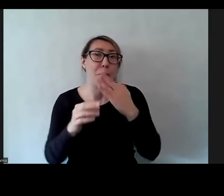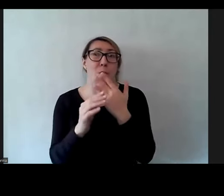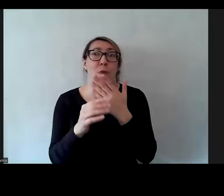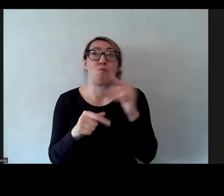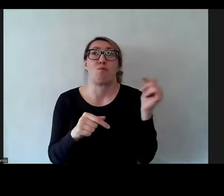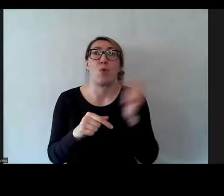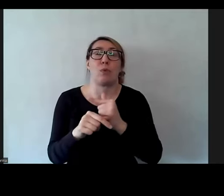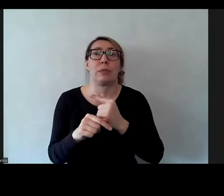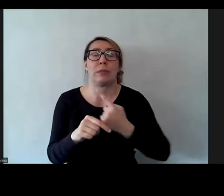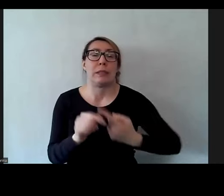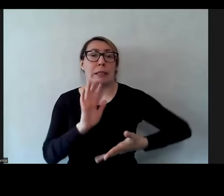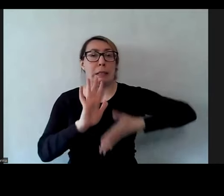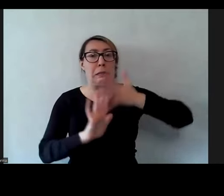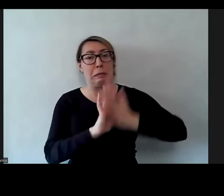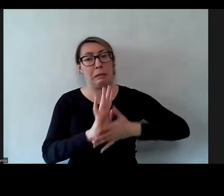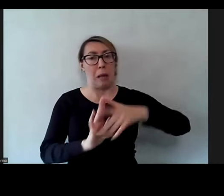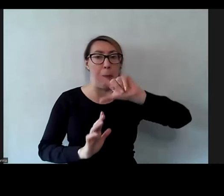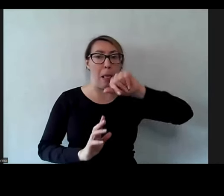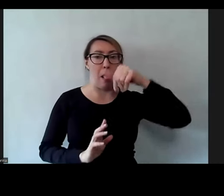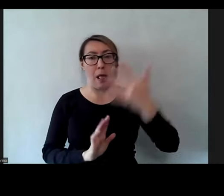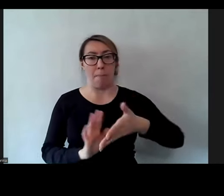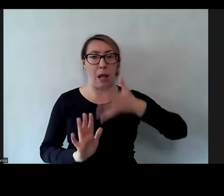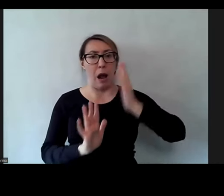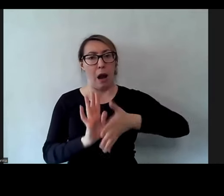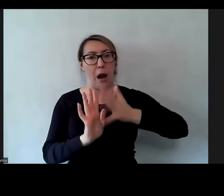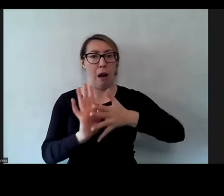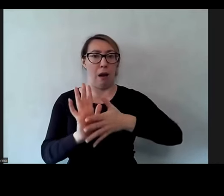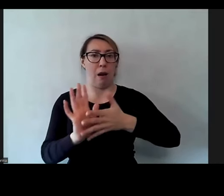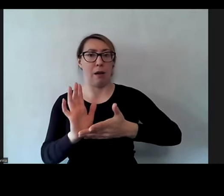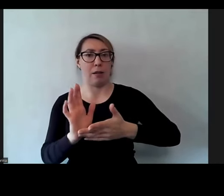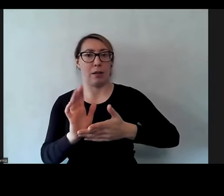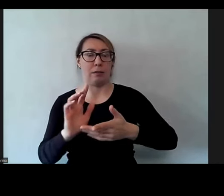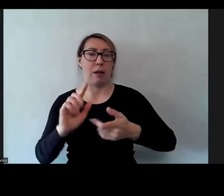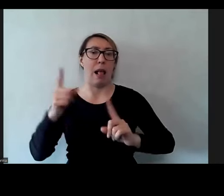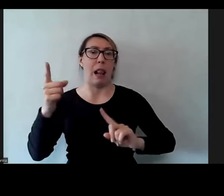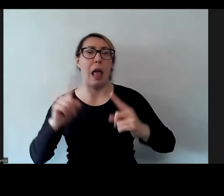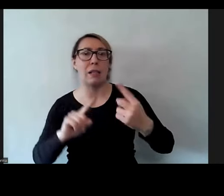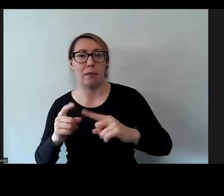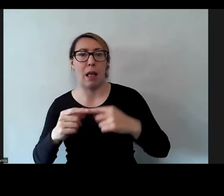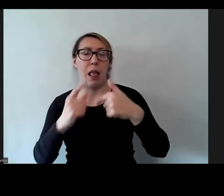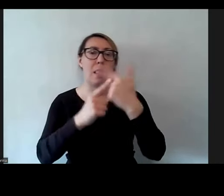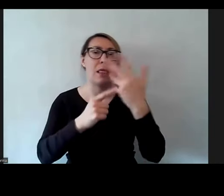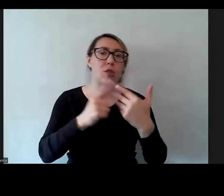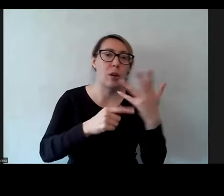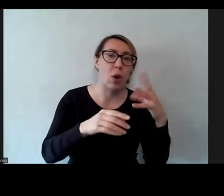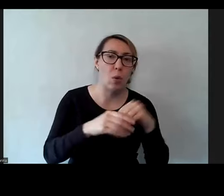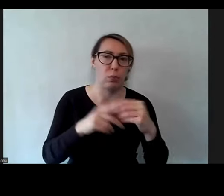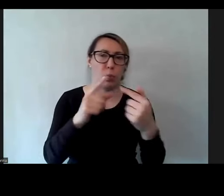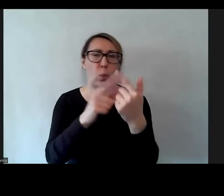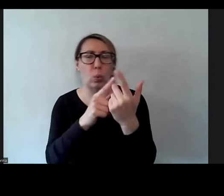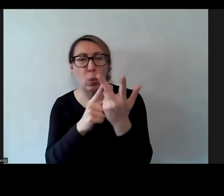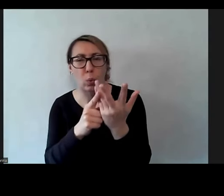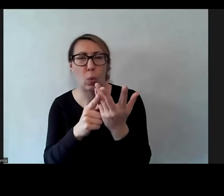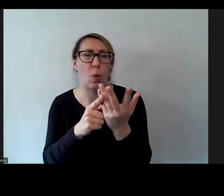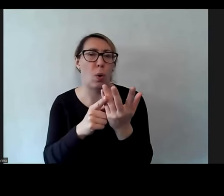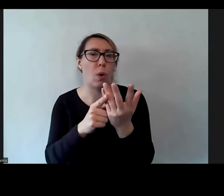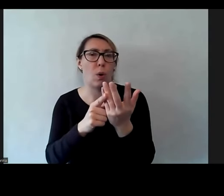lingwistyczne PJM-u, czyli te klasyfikatory, liczebniki inkorporowane, które były